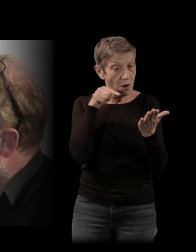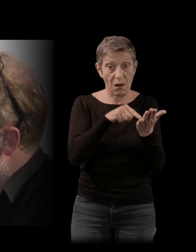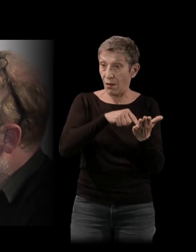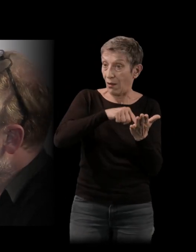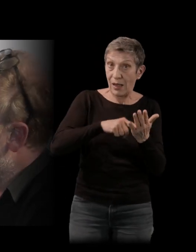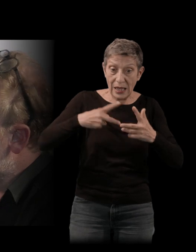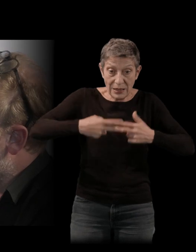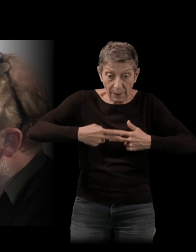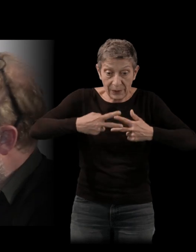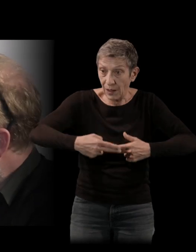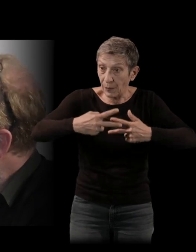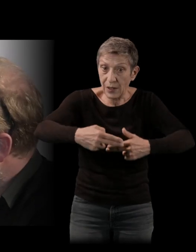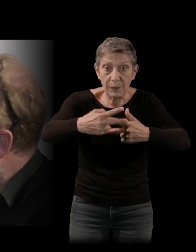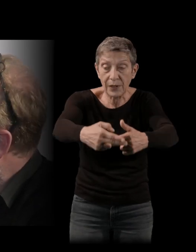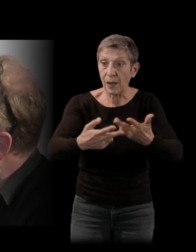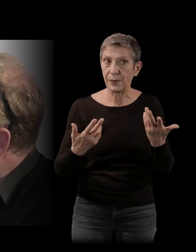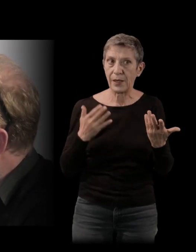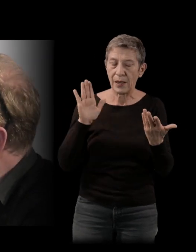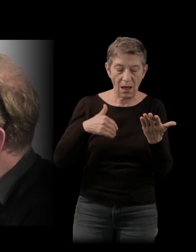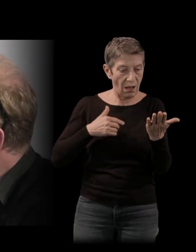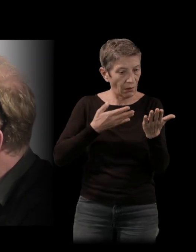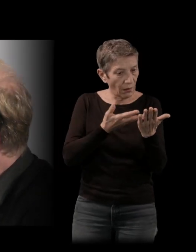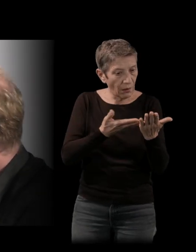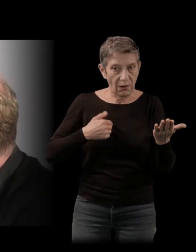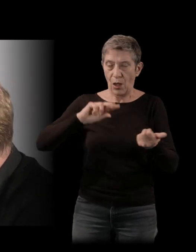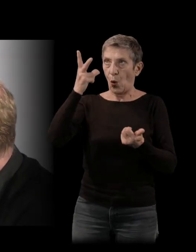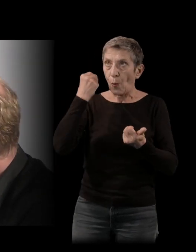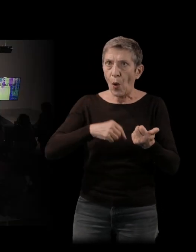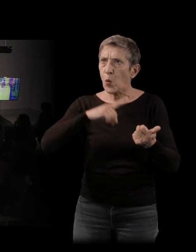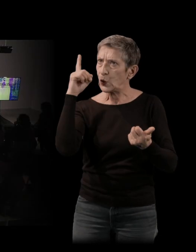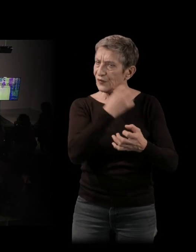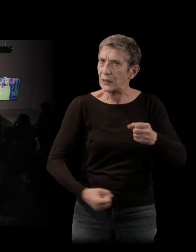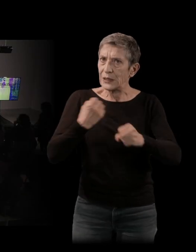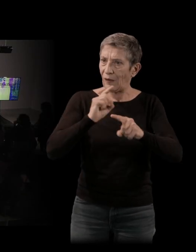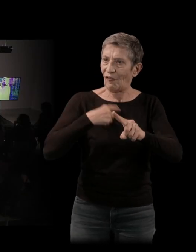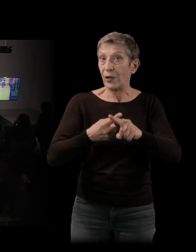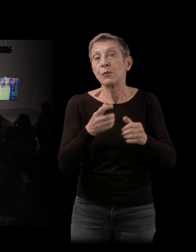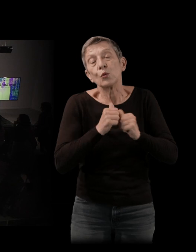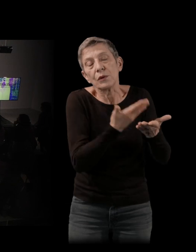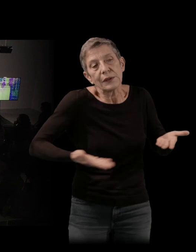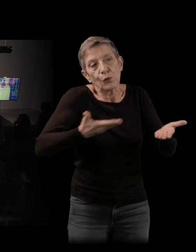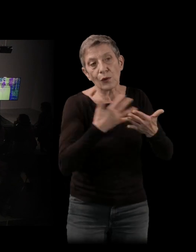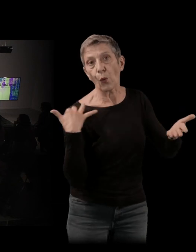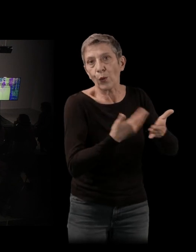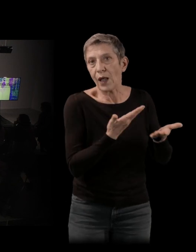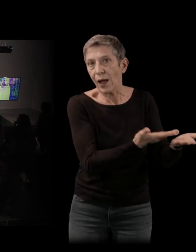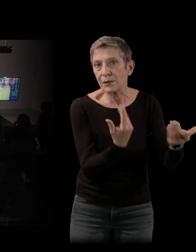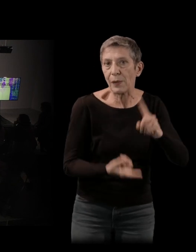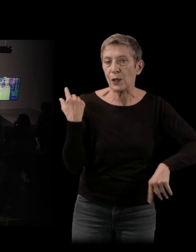Et pour tout dire, on se rend compte à quel point c'est difficile de faire un film, peut-être dans ce contexte en particulier. Mais vous, c'était ça que vous aviez envie de